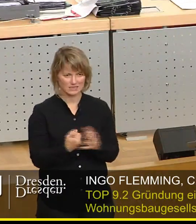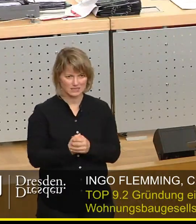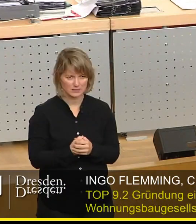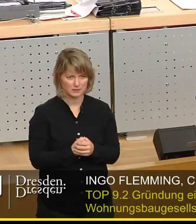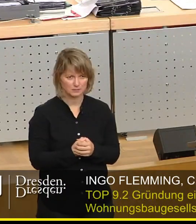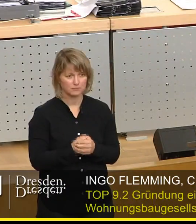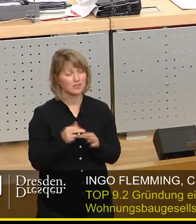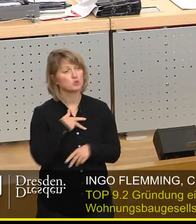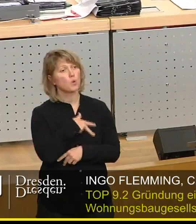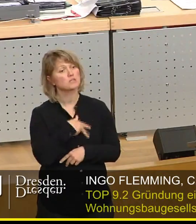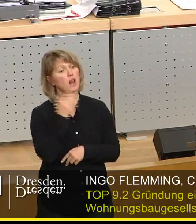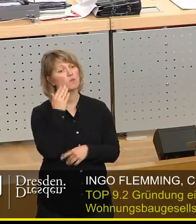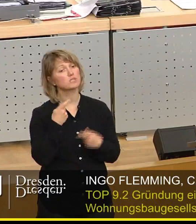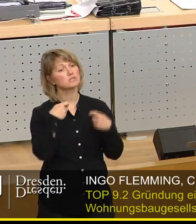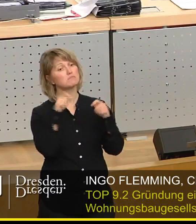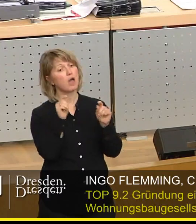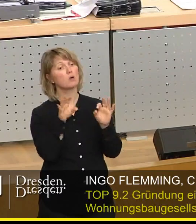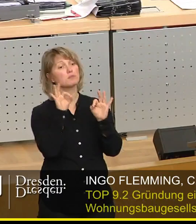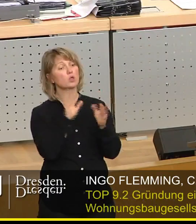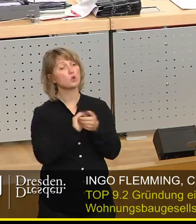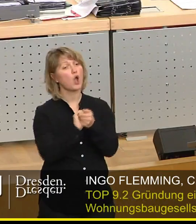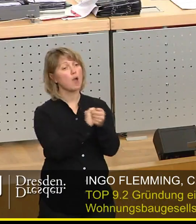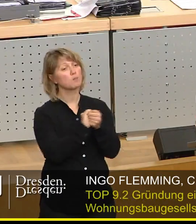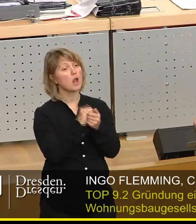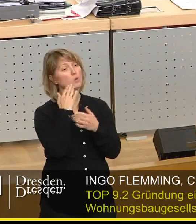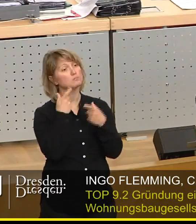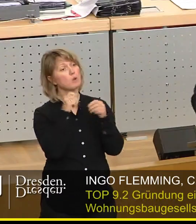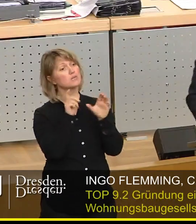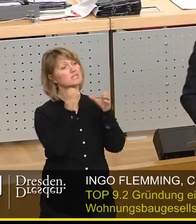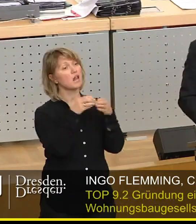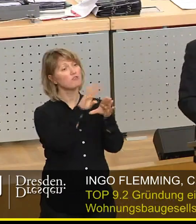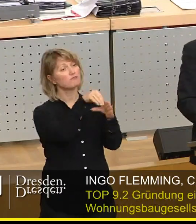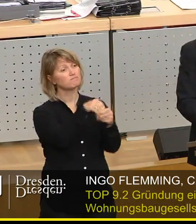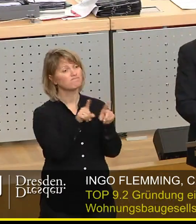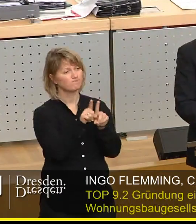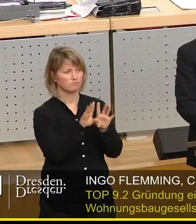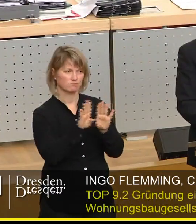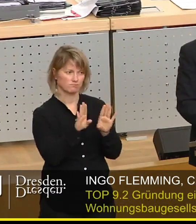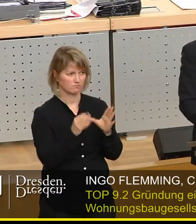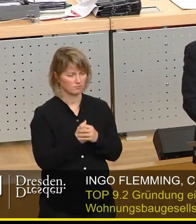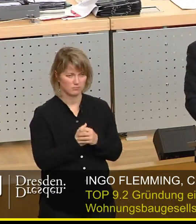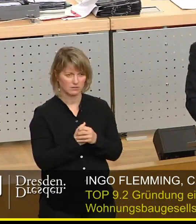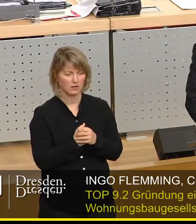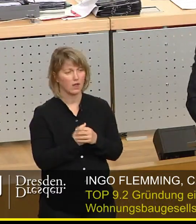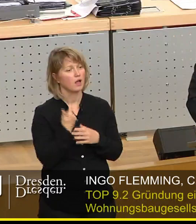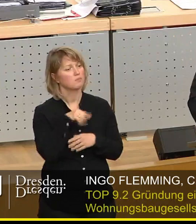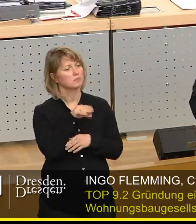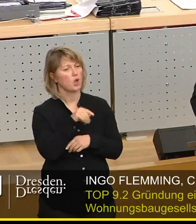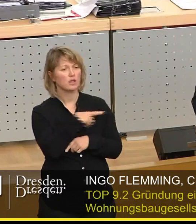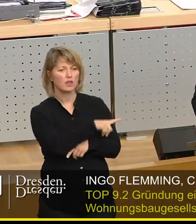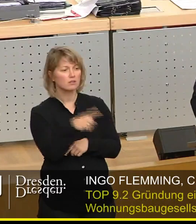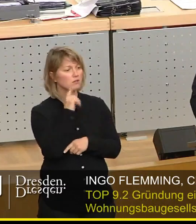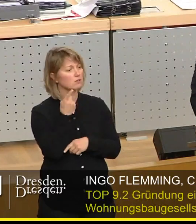Sozialer Wohnungsbau ist nicht gleich einer kommunalen Wohnungsbaugesellschaft. Sie saugen mit einem Staubsaugerprinzip jegliche